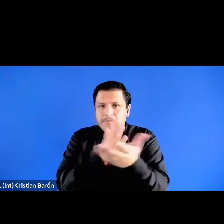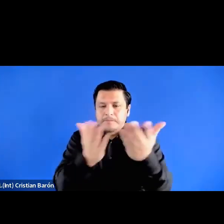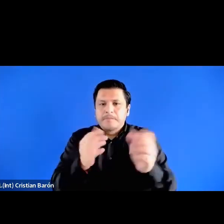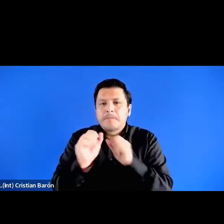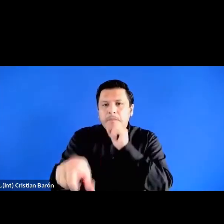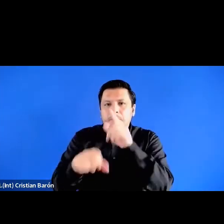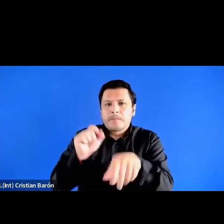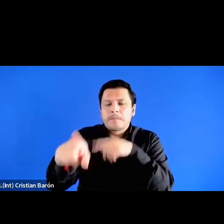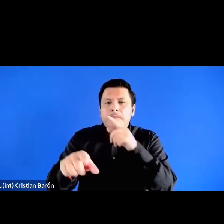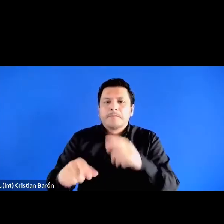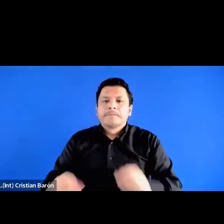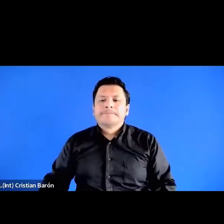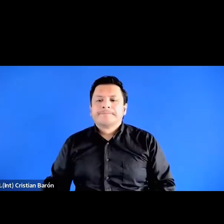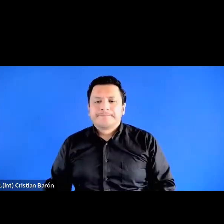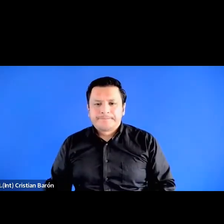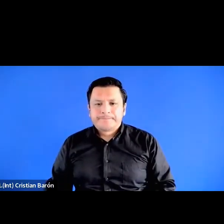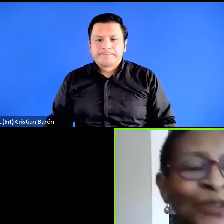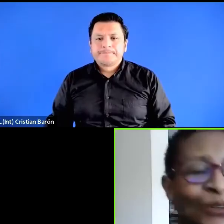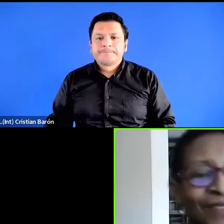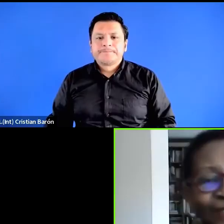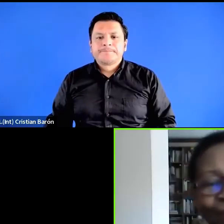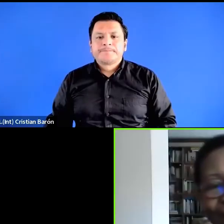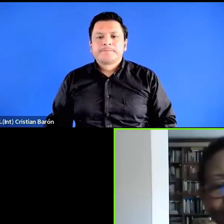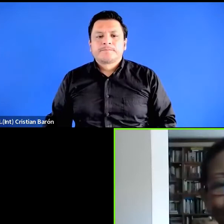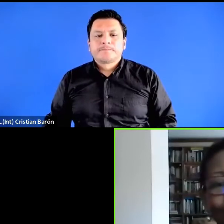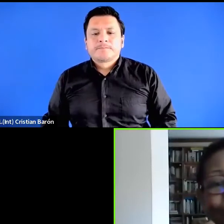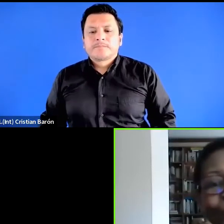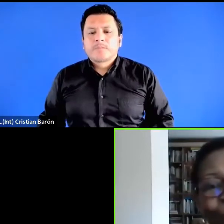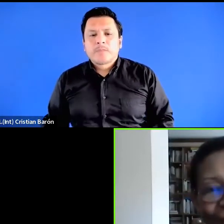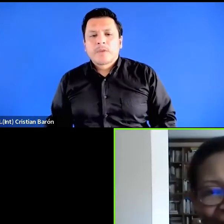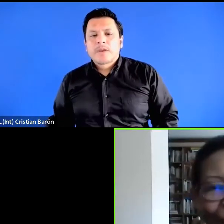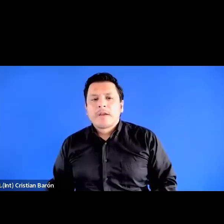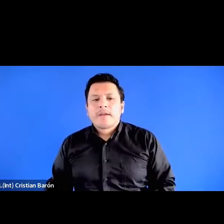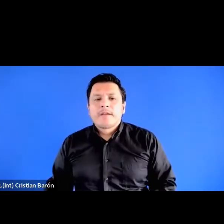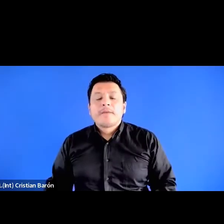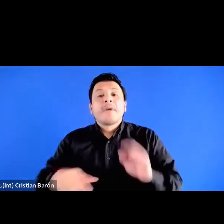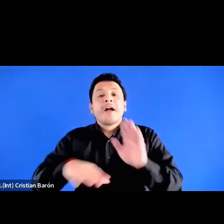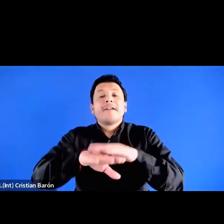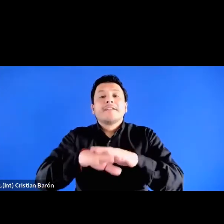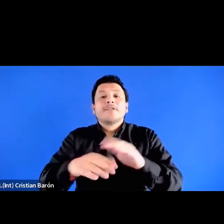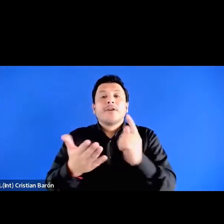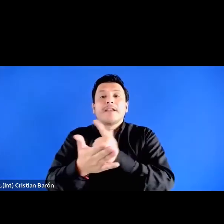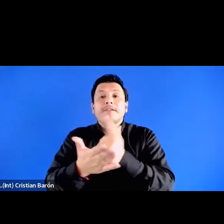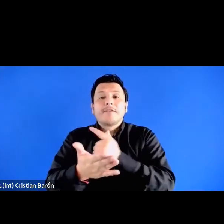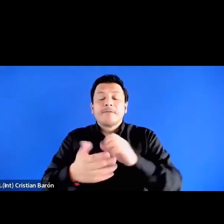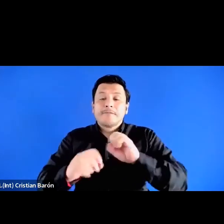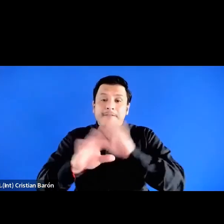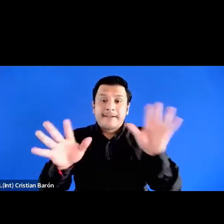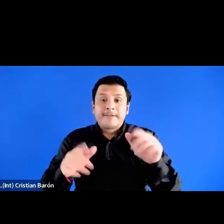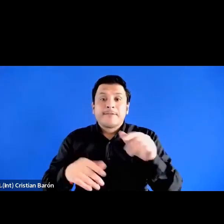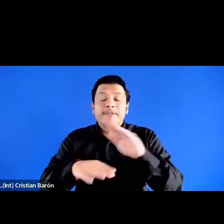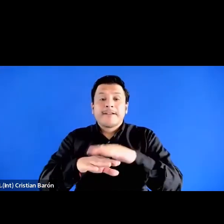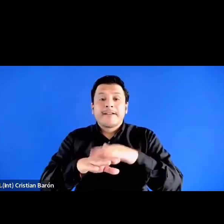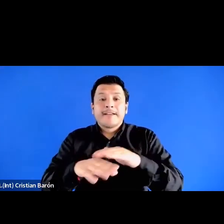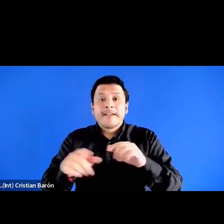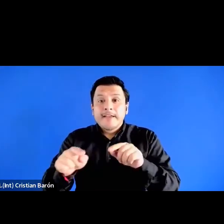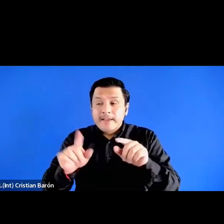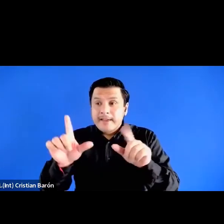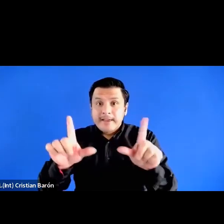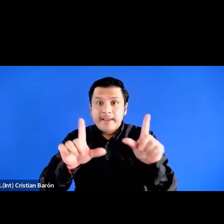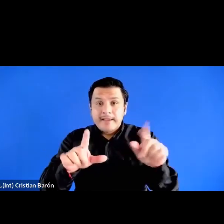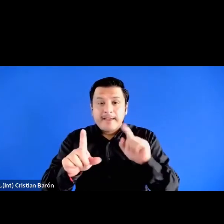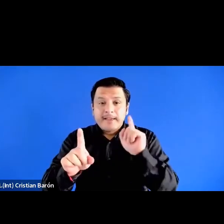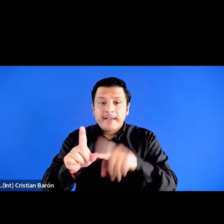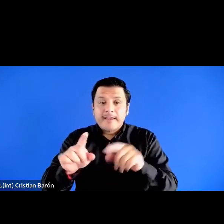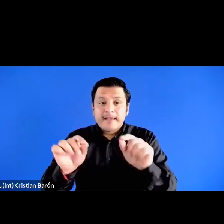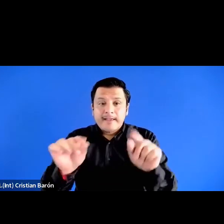preguntas. Vamos a comenzar entonces con esta información sobre el libro, Frank, efectivamente, el enlace con la editorial